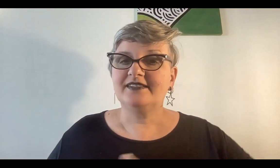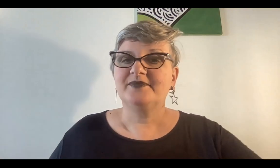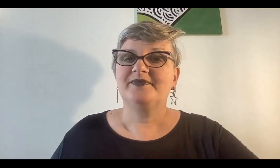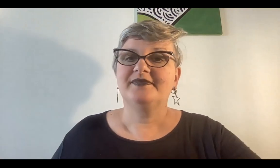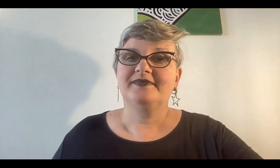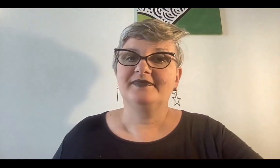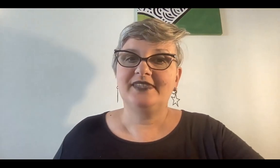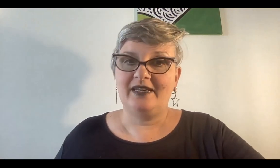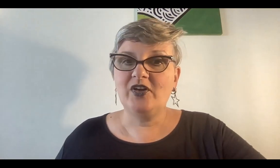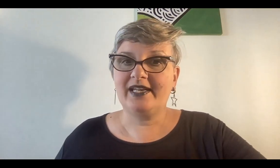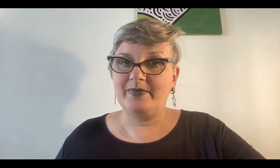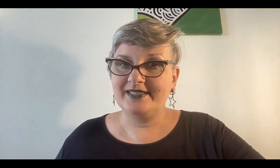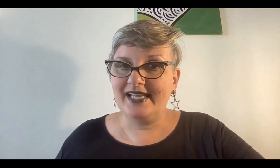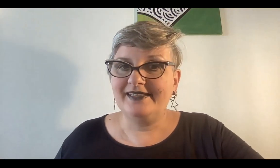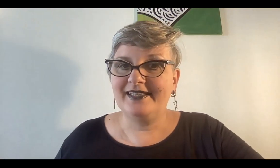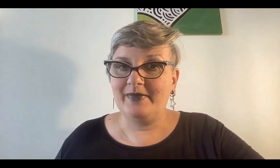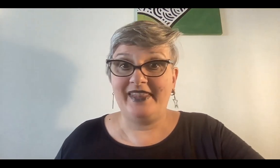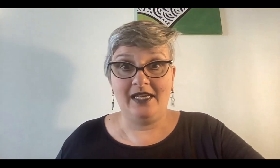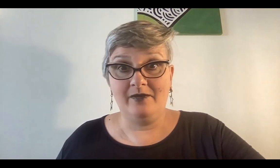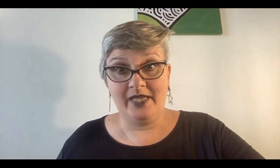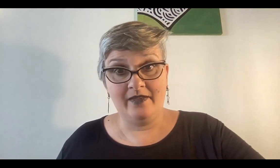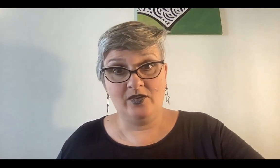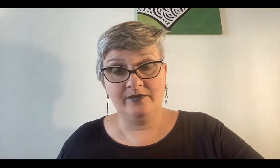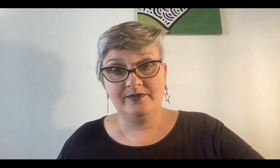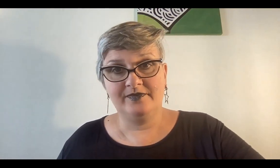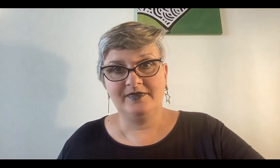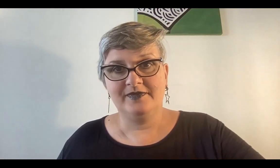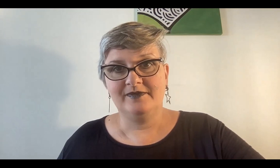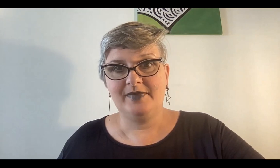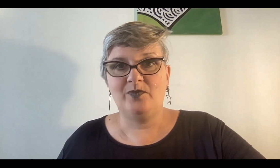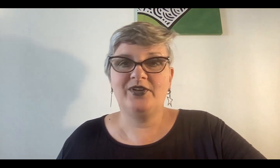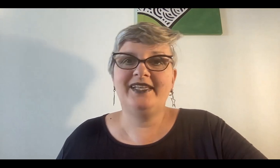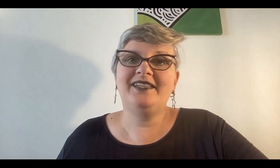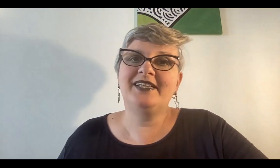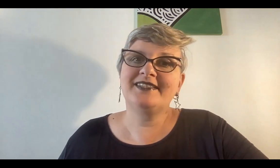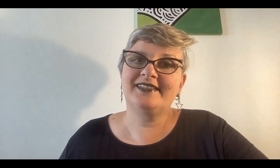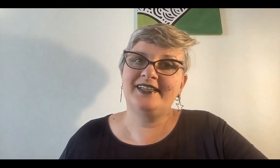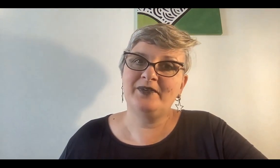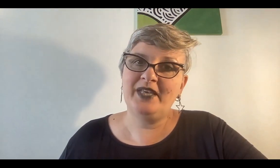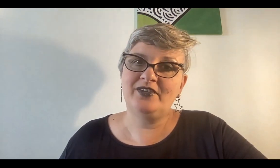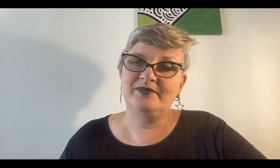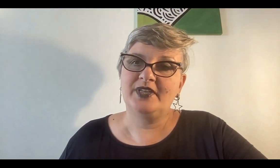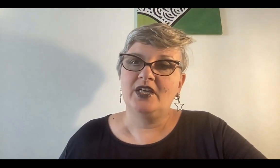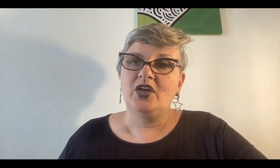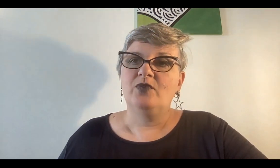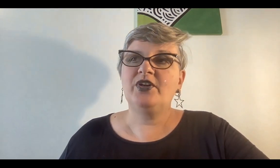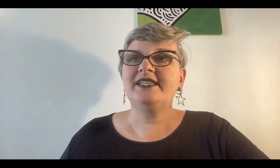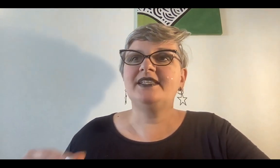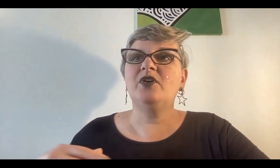Entonces, tenemos que repensar el tema del miedo. ¿Pero por qué te van a hacer tener miedo? Porque si vos